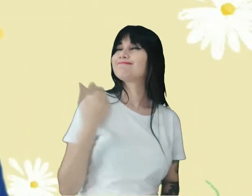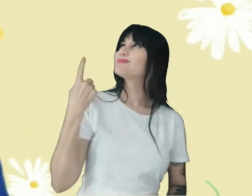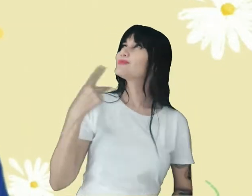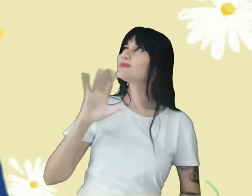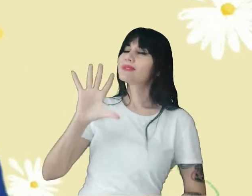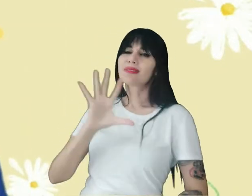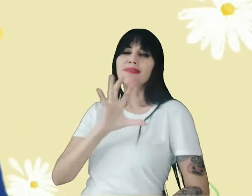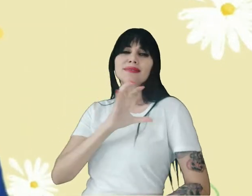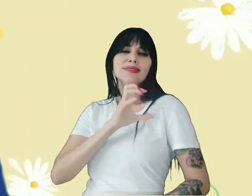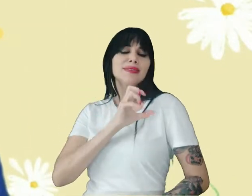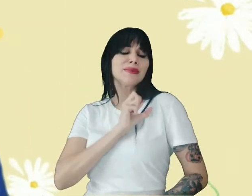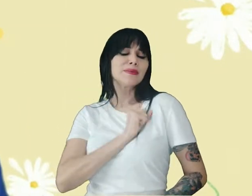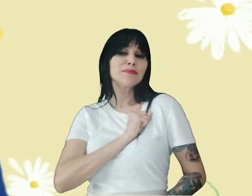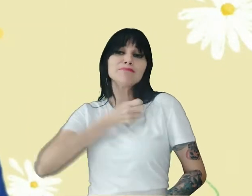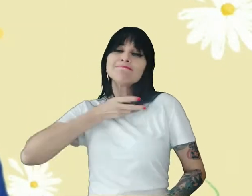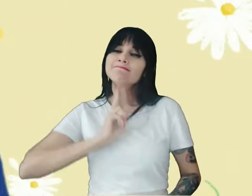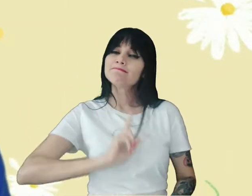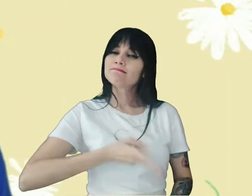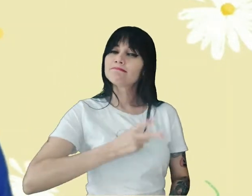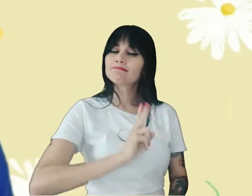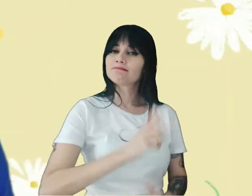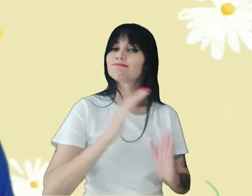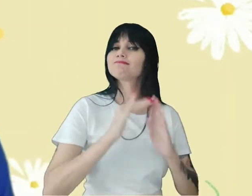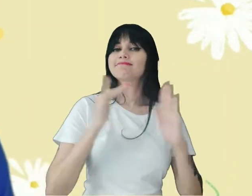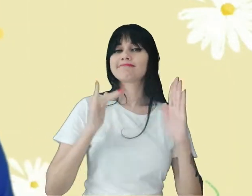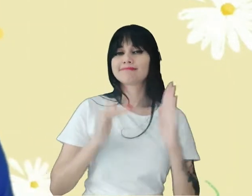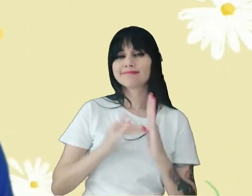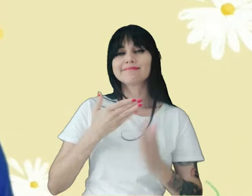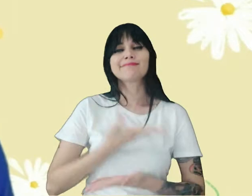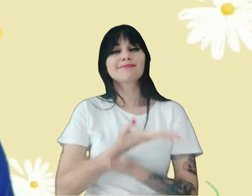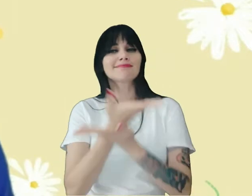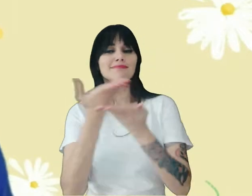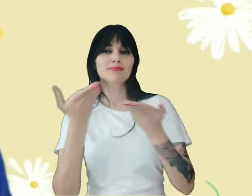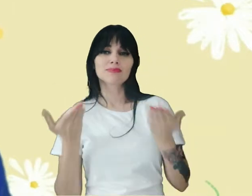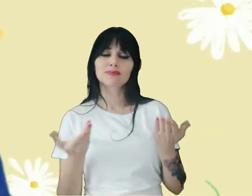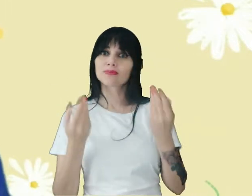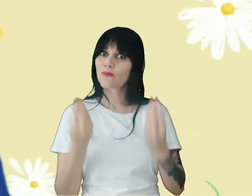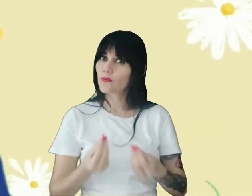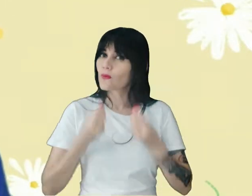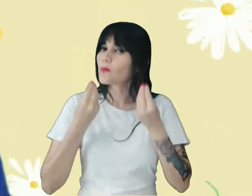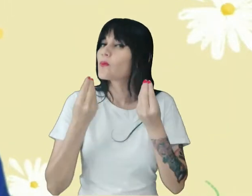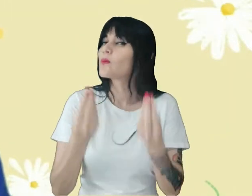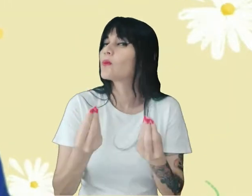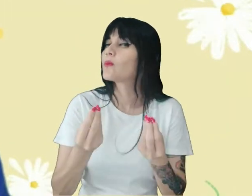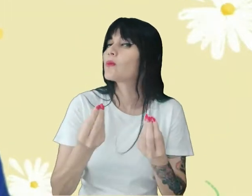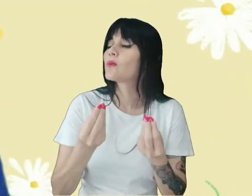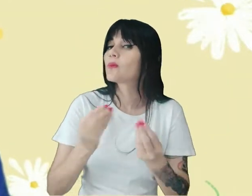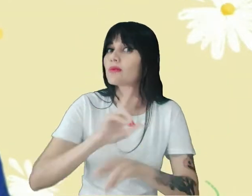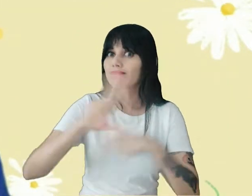amor infinito por todos nós Nos deu um presente divino